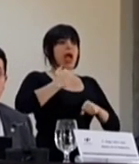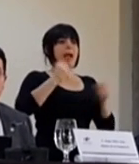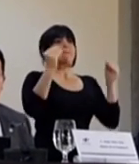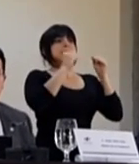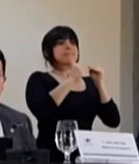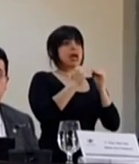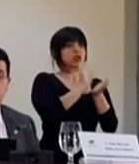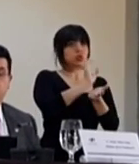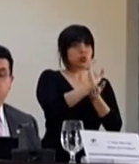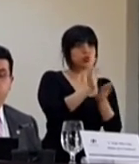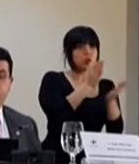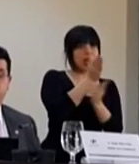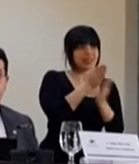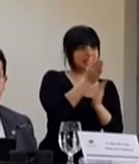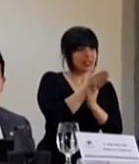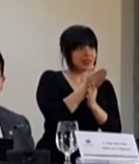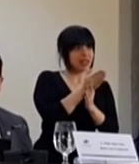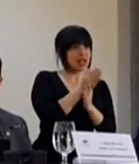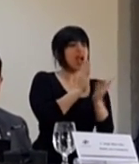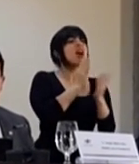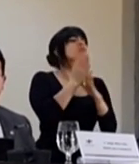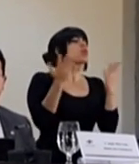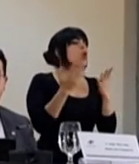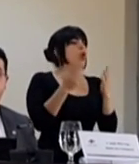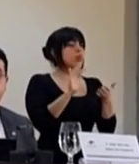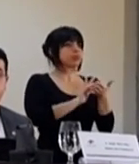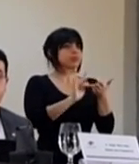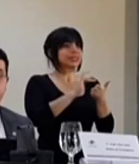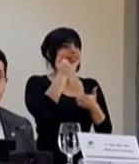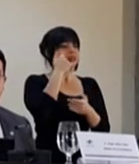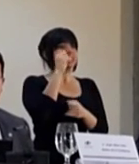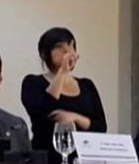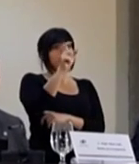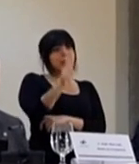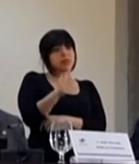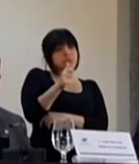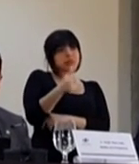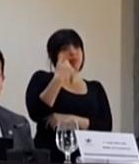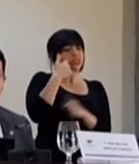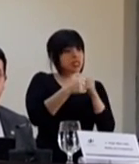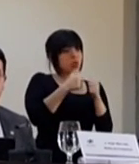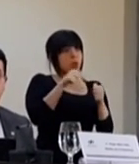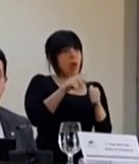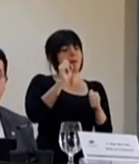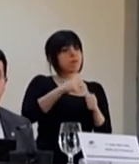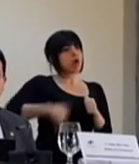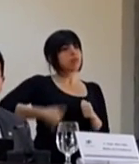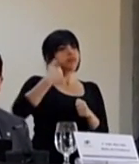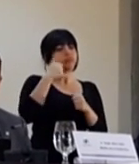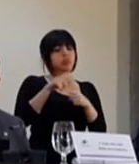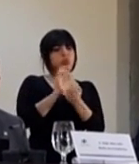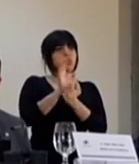cantidad de cursos accesibles por medio de los dispositivos. Así que una persona desde un celular podría llevar un